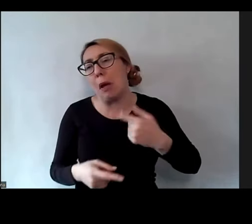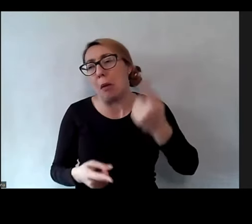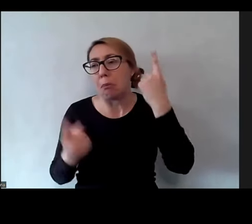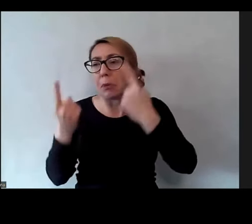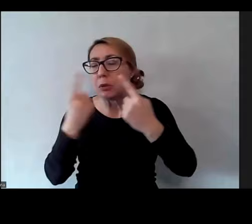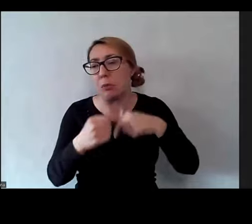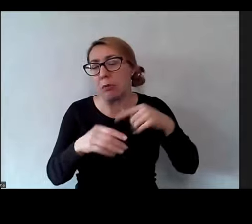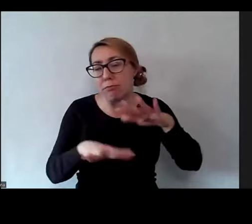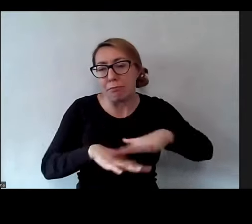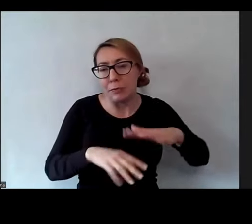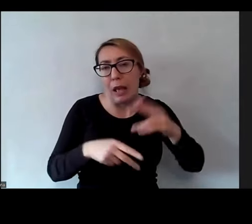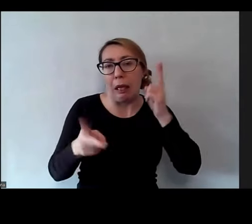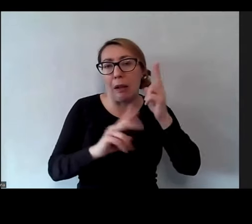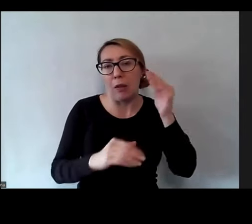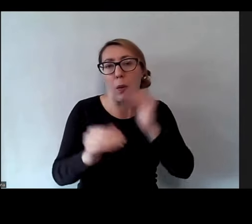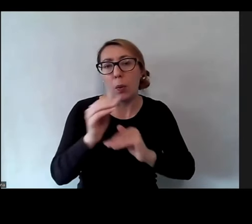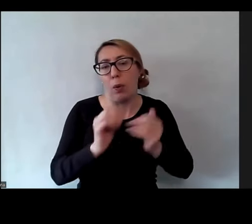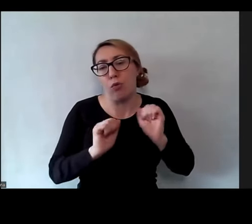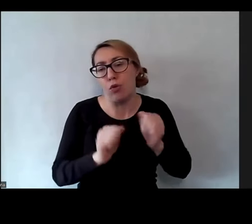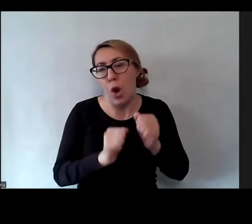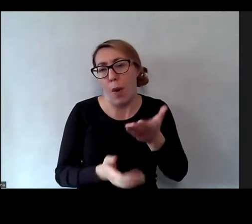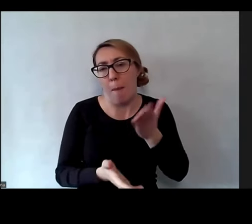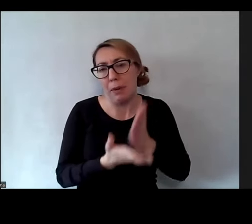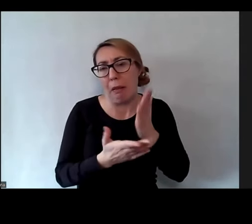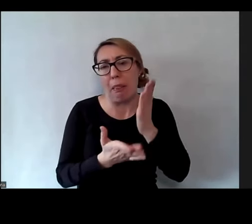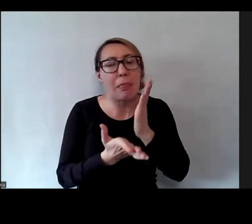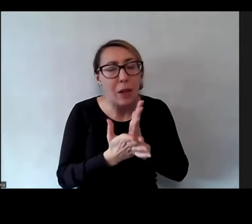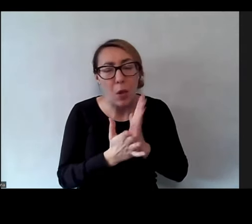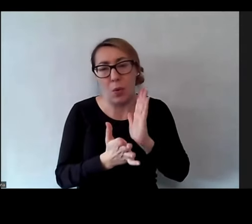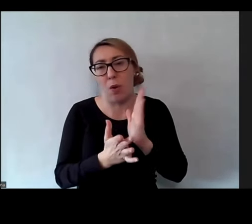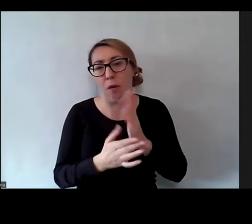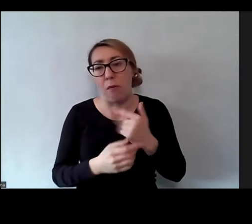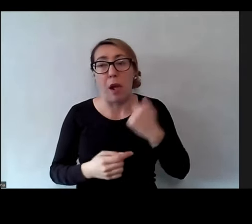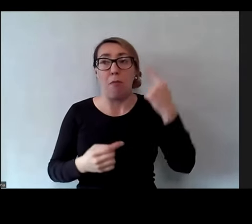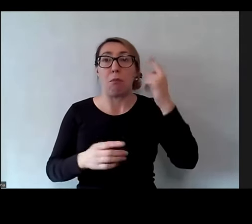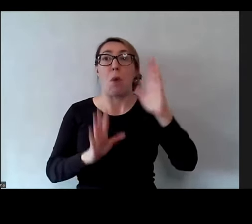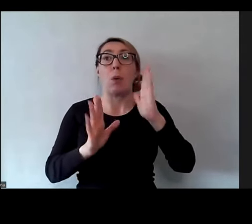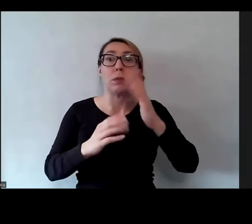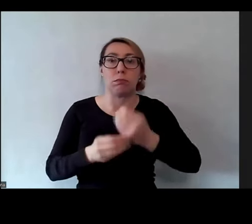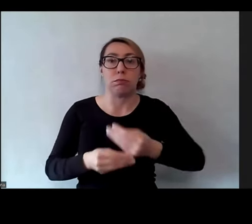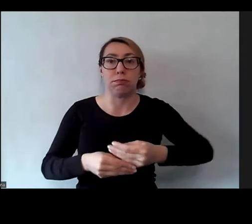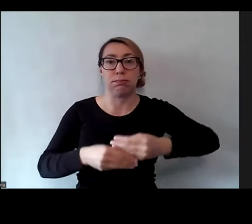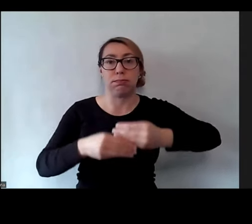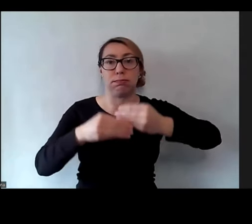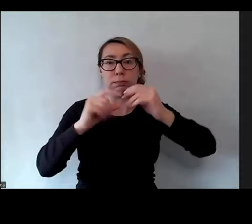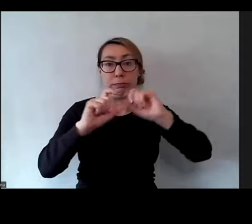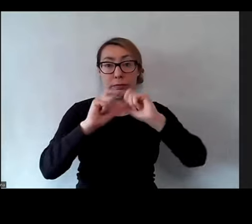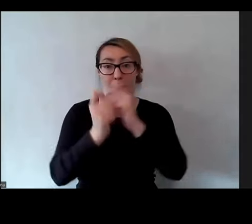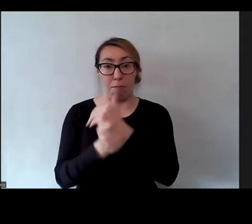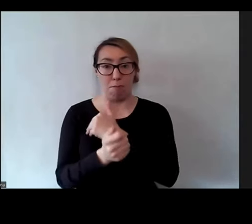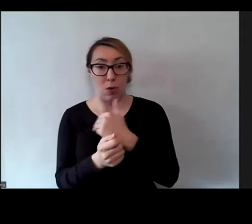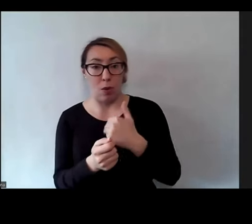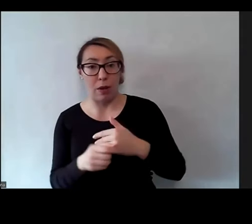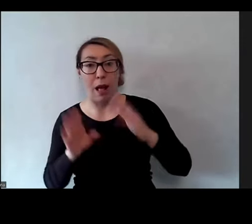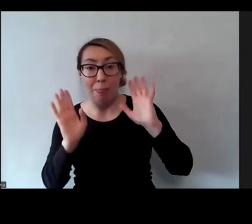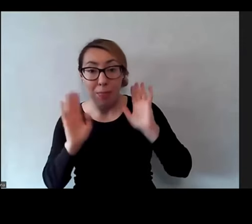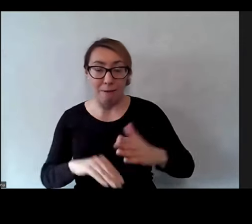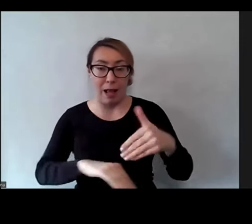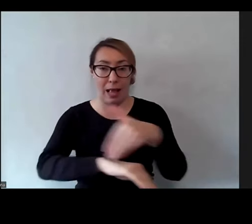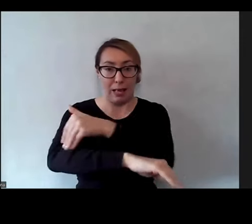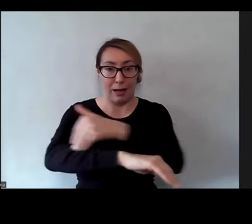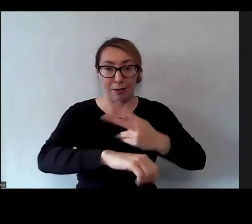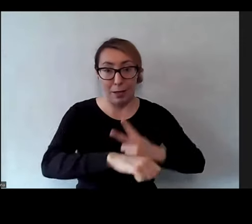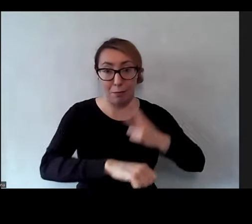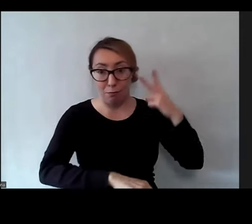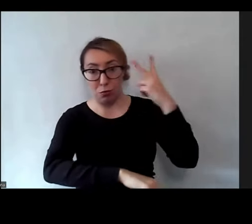działać lokalnie w Jeleniej Górze. I do głowy nam nie przyszło, że będziemy działać na terenie całego kraju, a już na pewno, że przekroczymy granice naszego